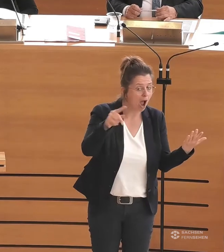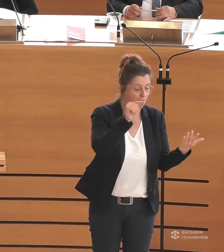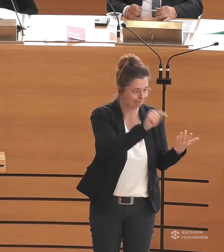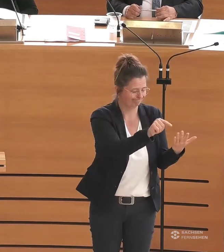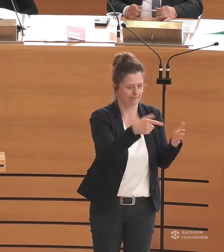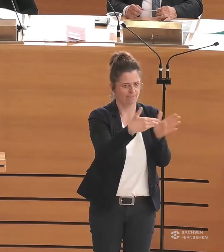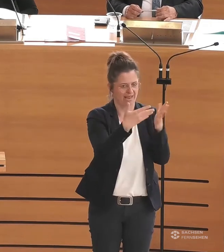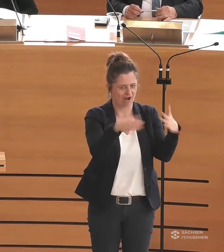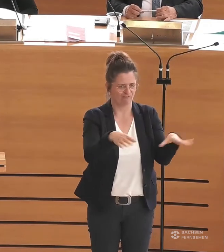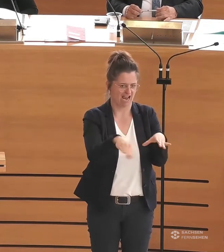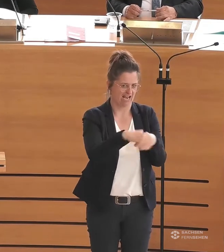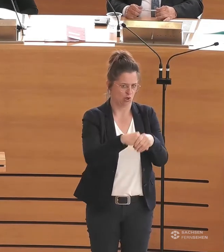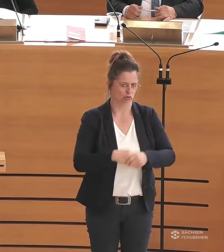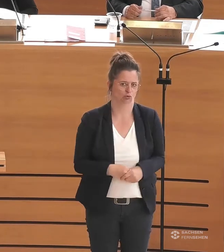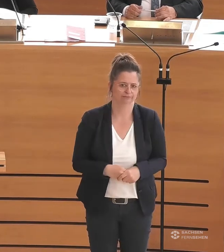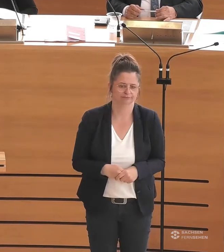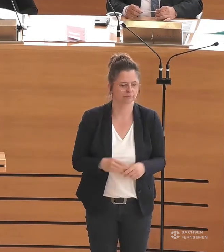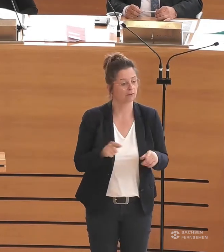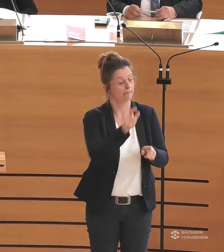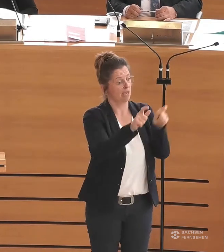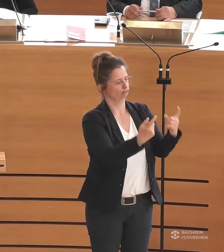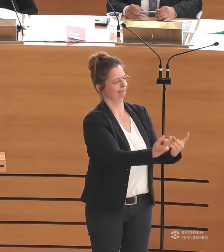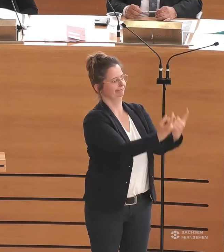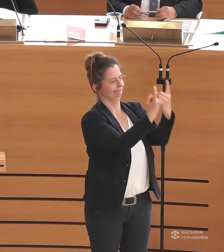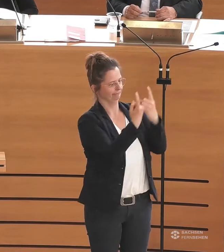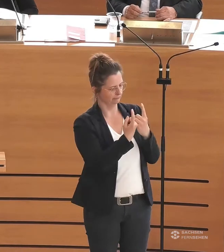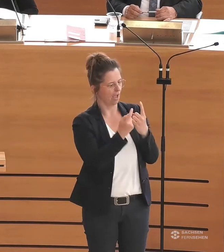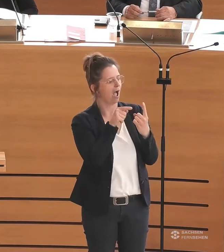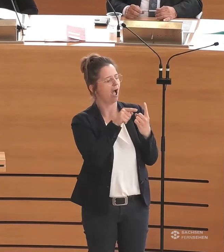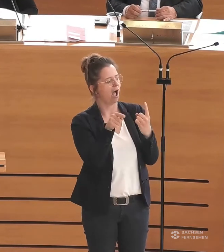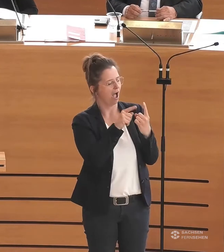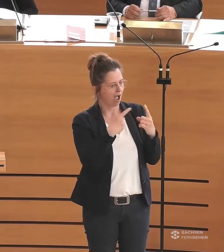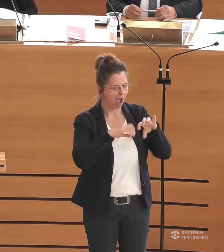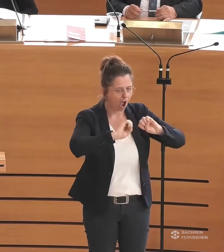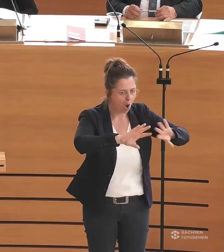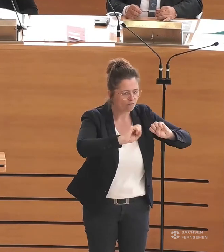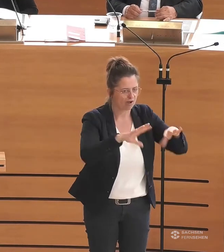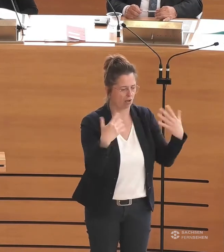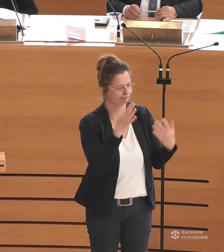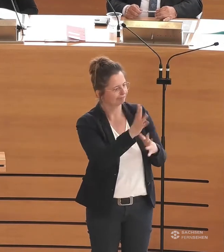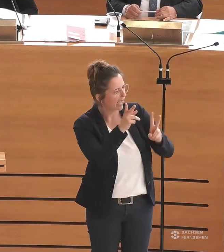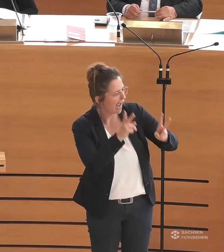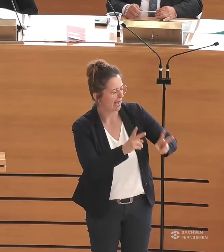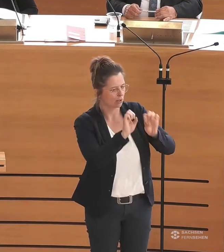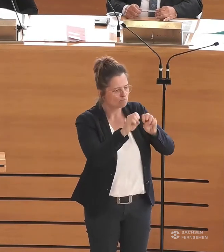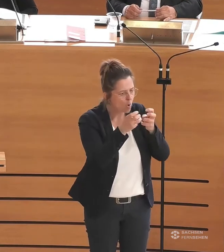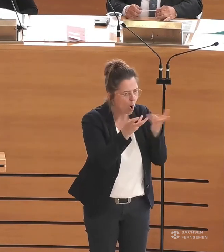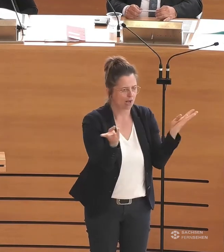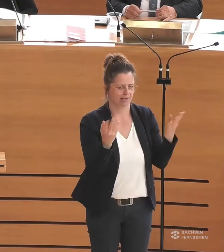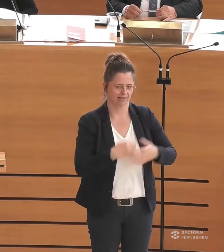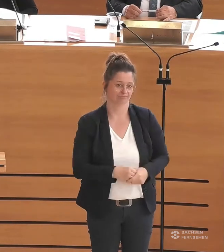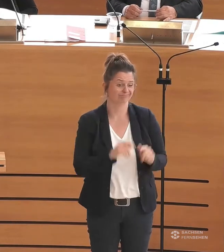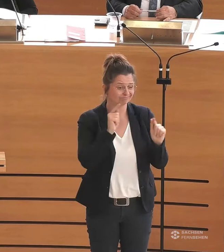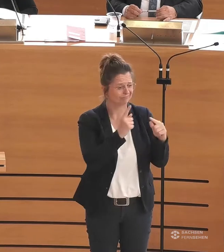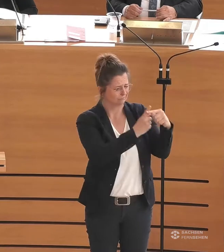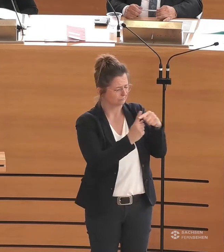wichtig, dass wir schon beim Ankommen der Menschen konkret aufklären können, welche Rechte, welche Möglichkeiten sie haben. Es ist wichtig, dass wir